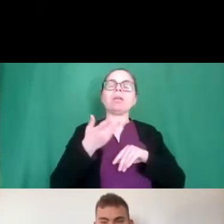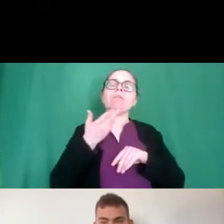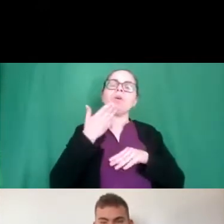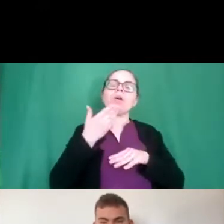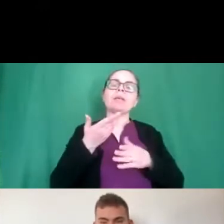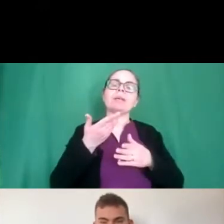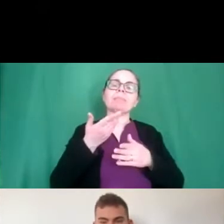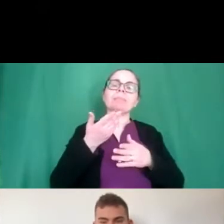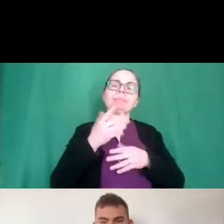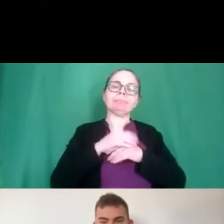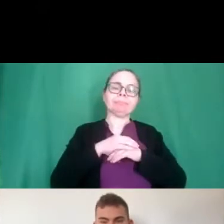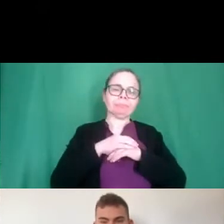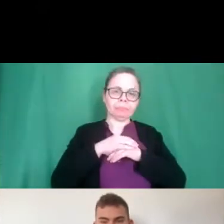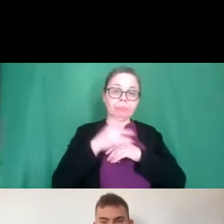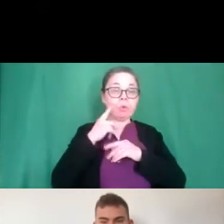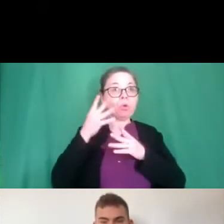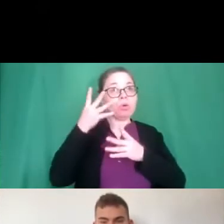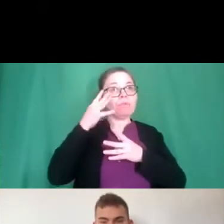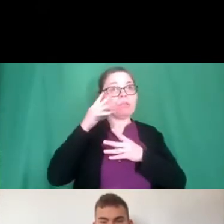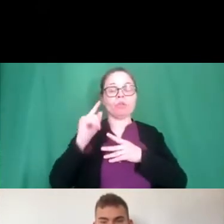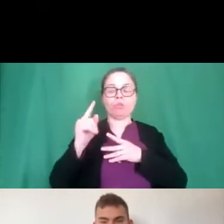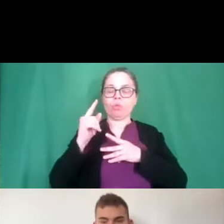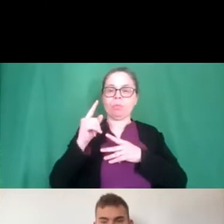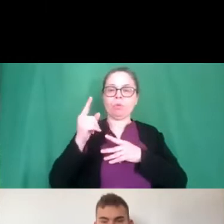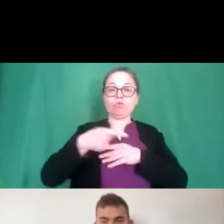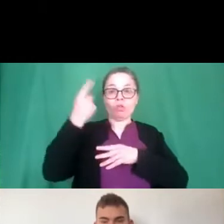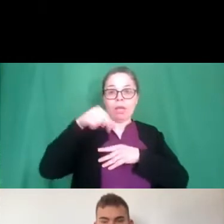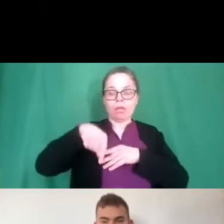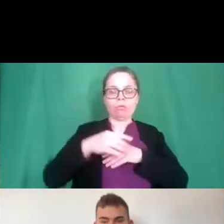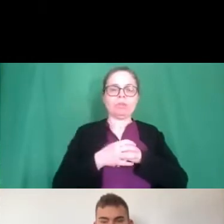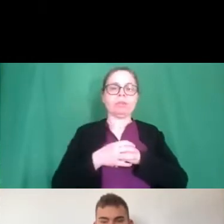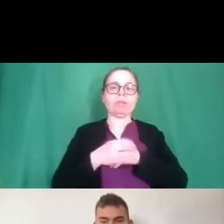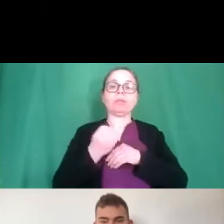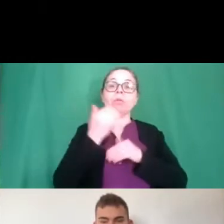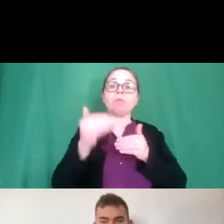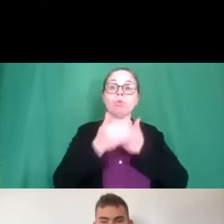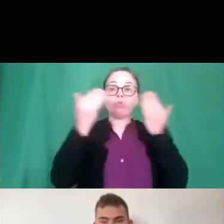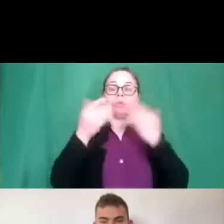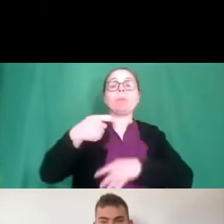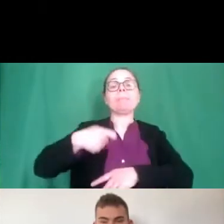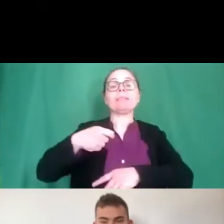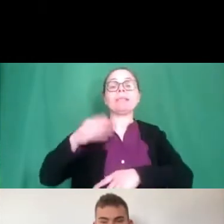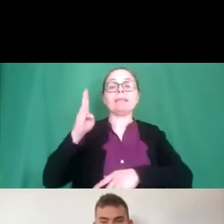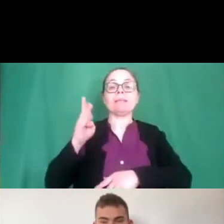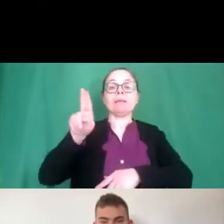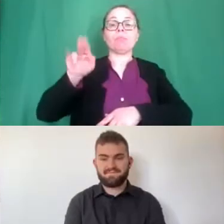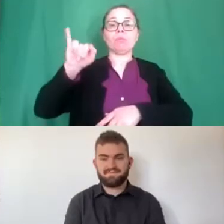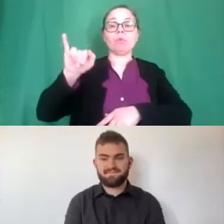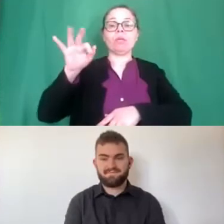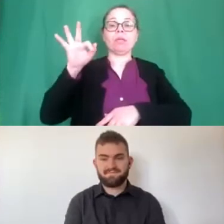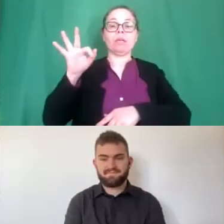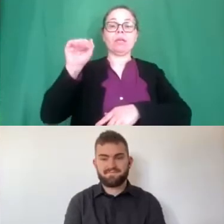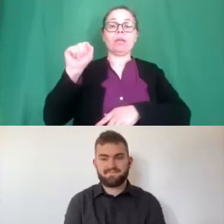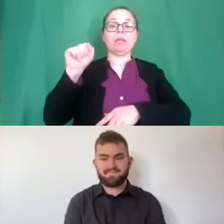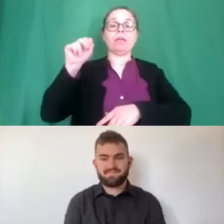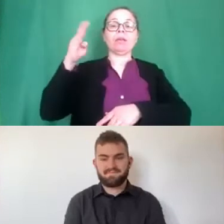riflessione sulla giornata di oggi. Ve la leggo. Buongiorno a tutti il presidente Bui Fabio del presidente